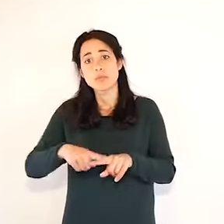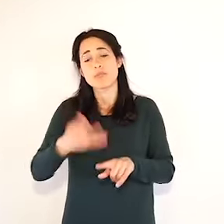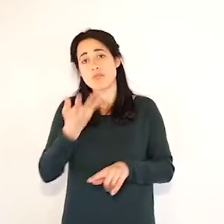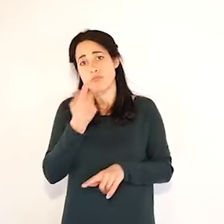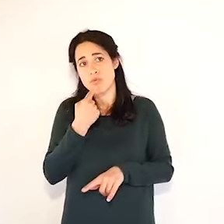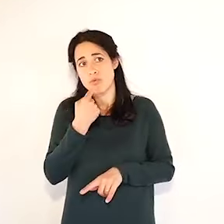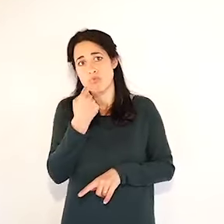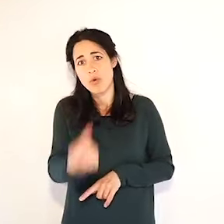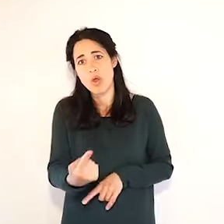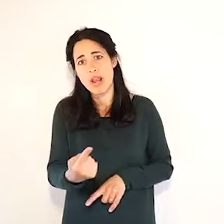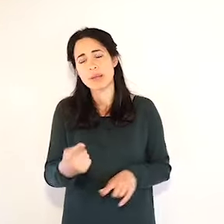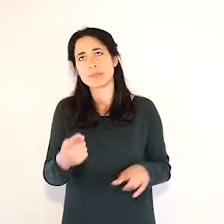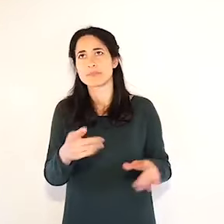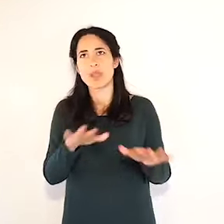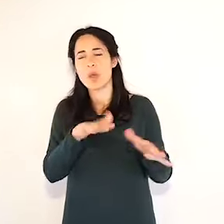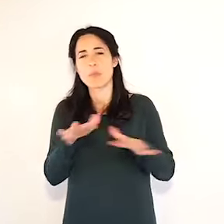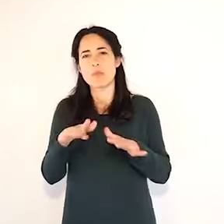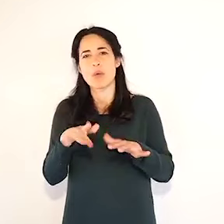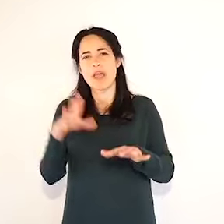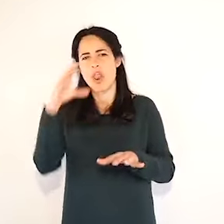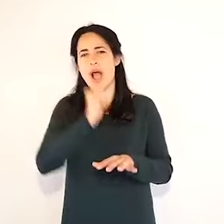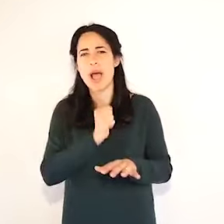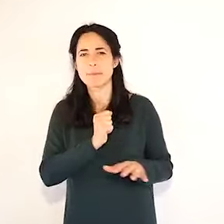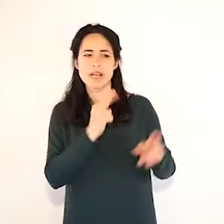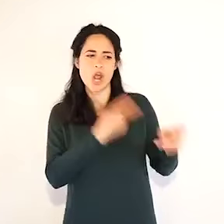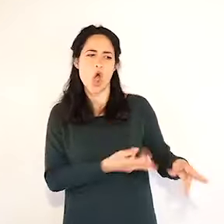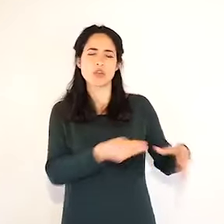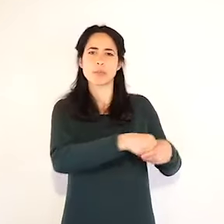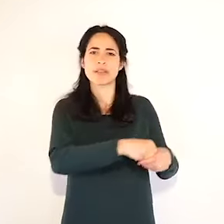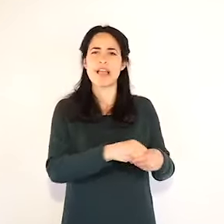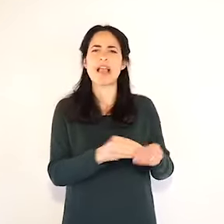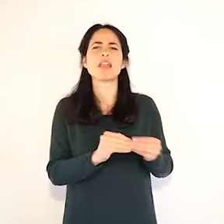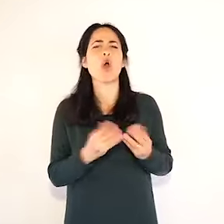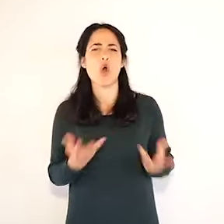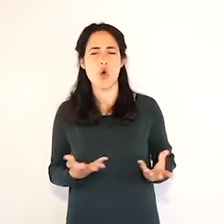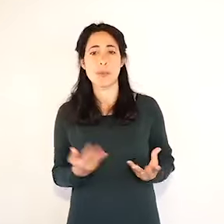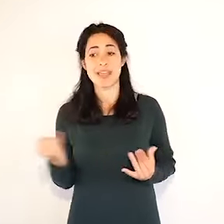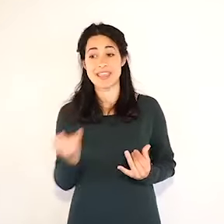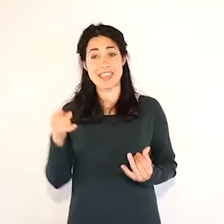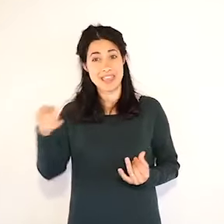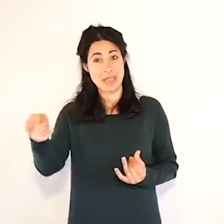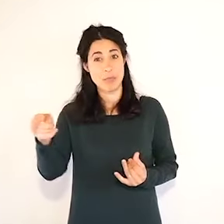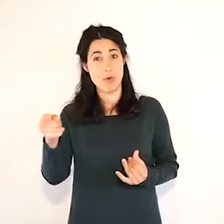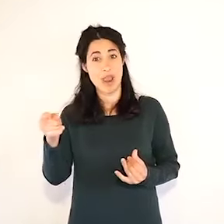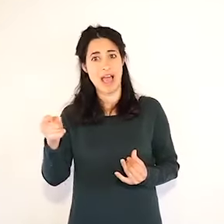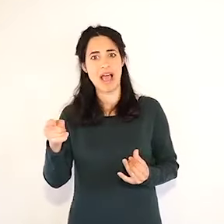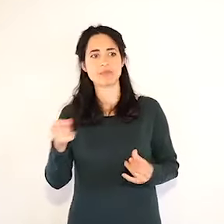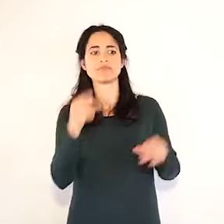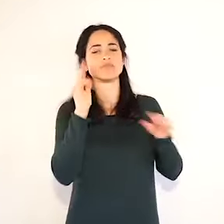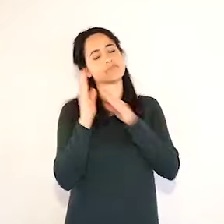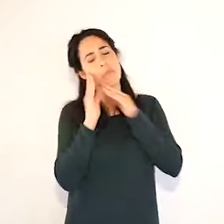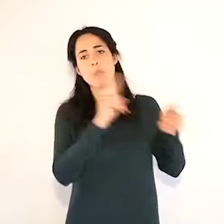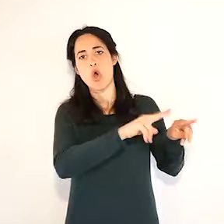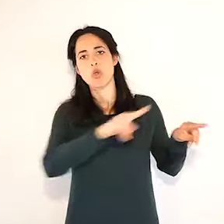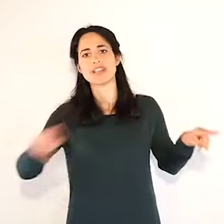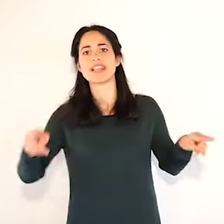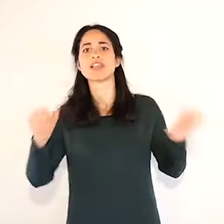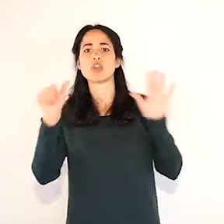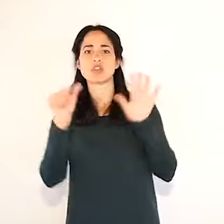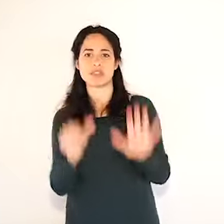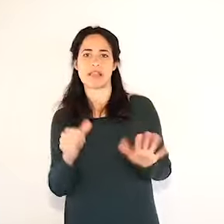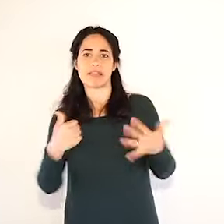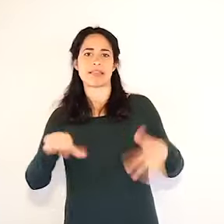16 posti letto di terapia intensiva dedicati al Covid di questi occupati, oggi ne abbiamo 7